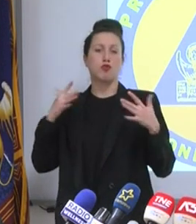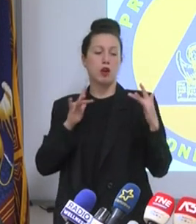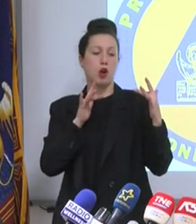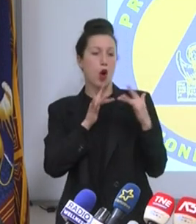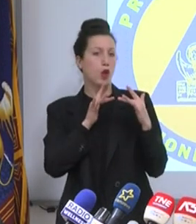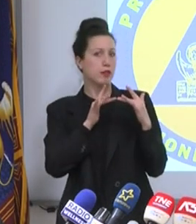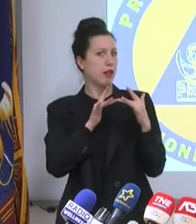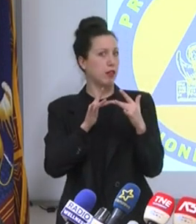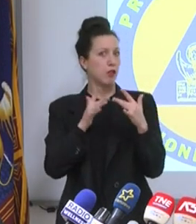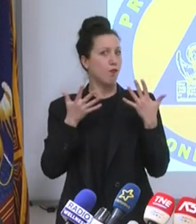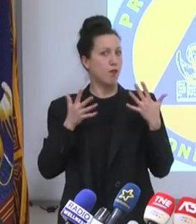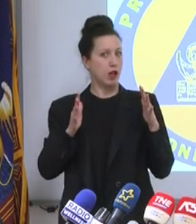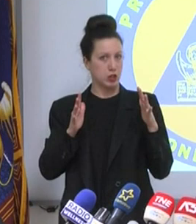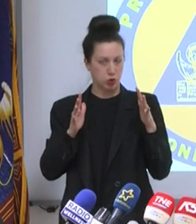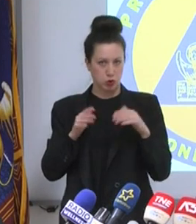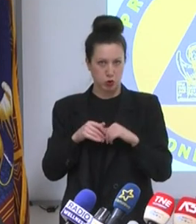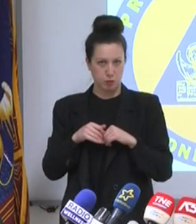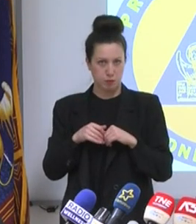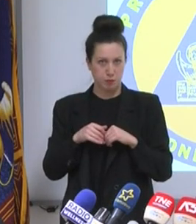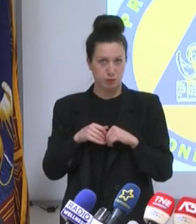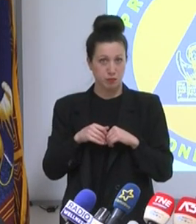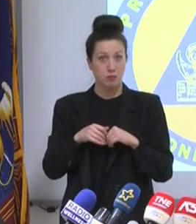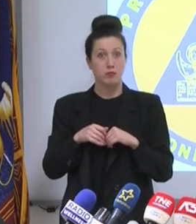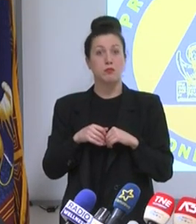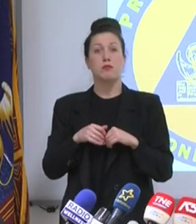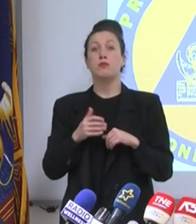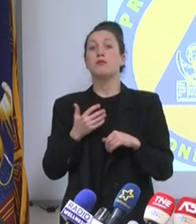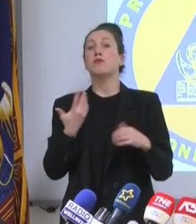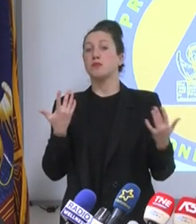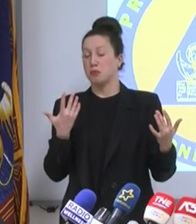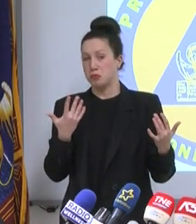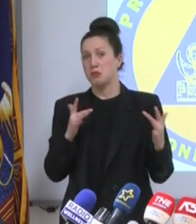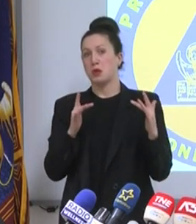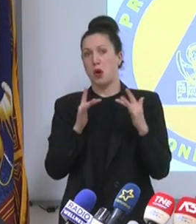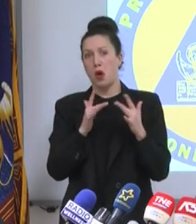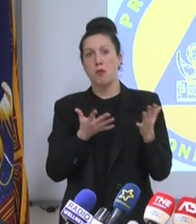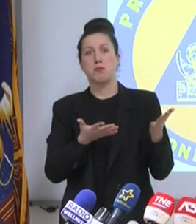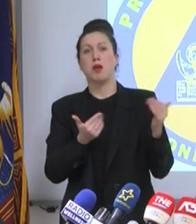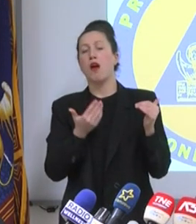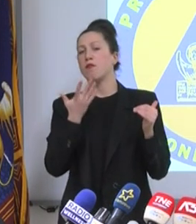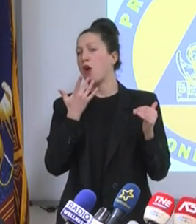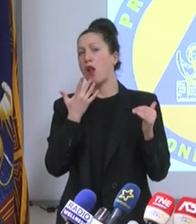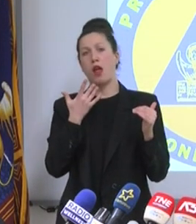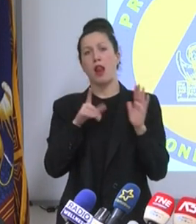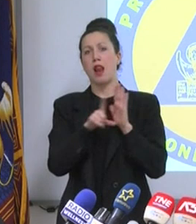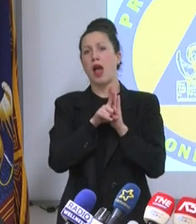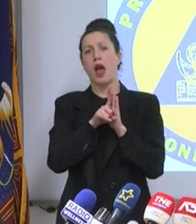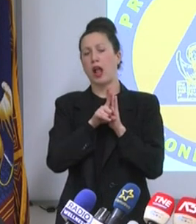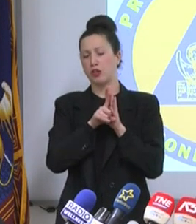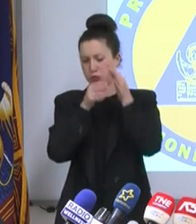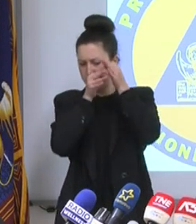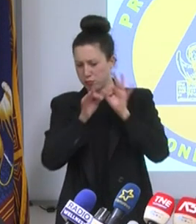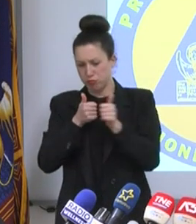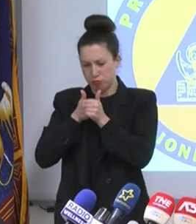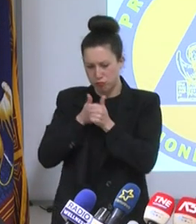legalità totale, rispettosi di tutte le leggi nazionali e europee e